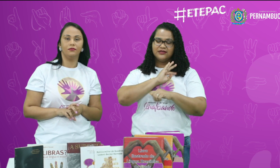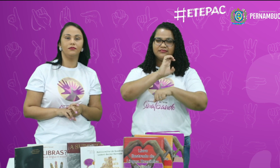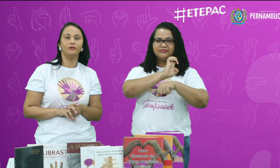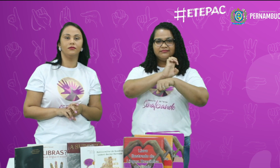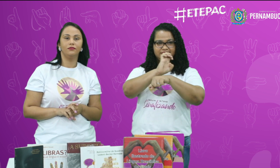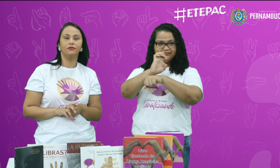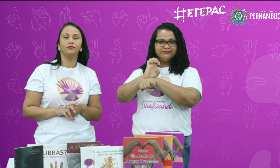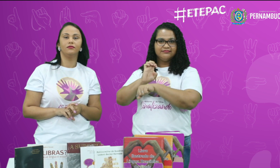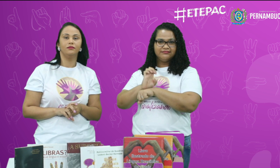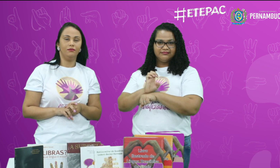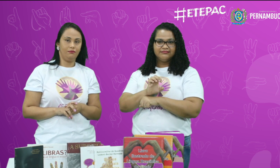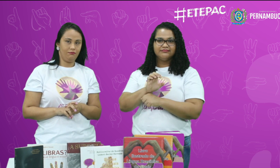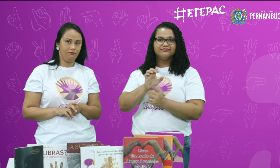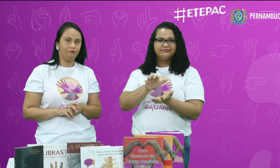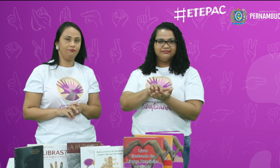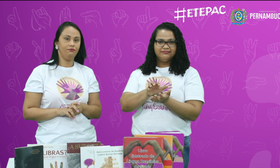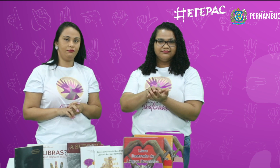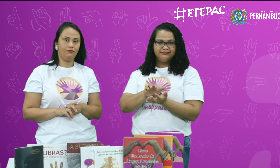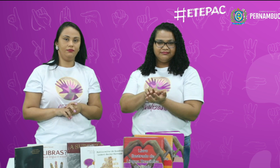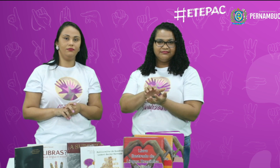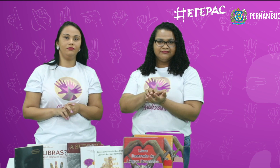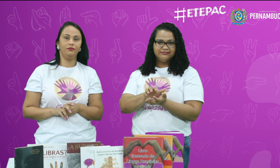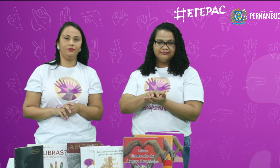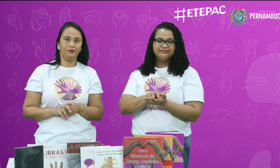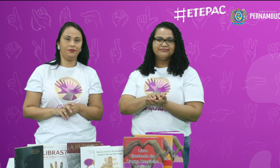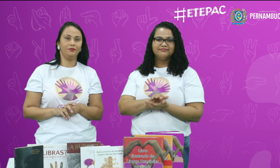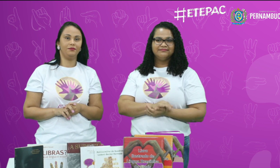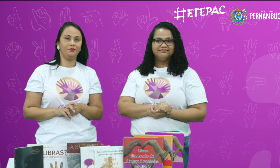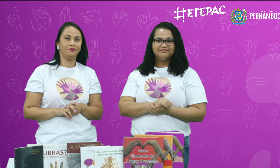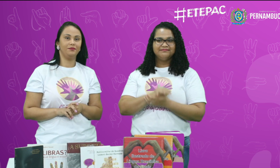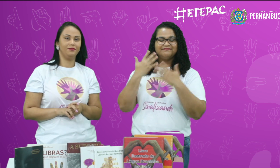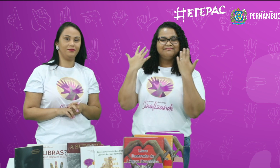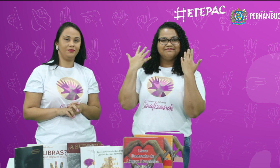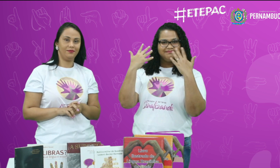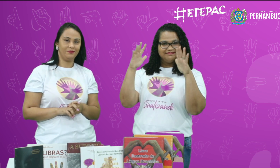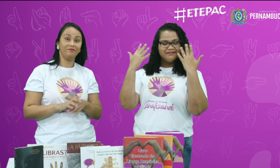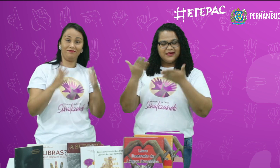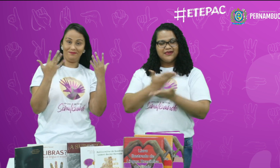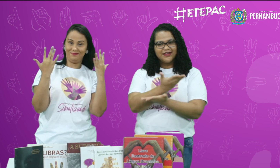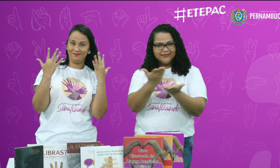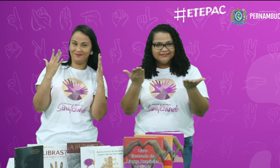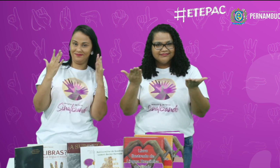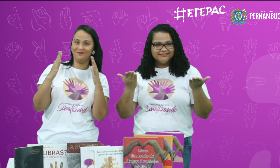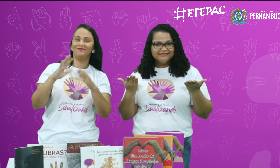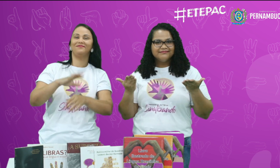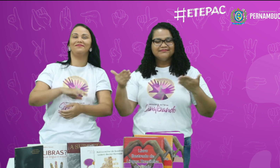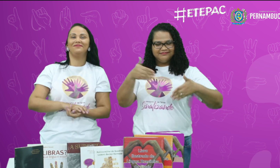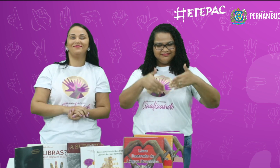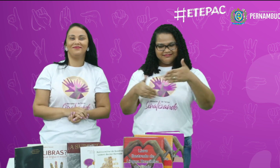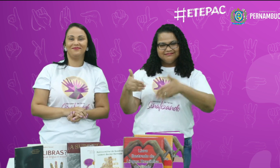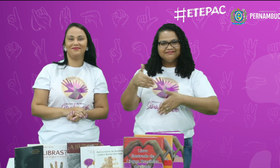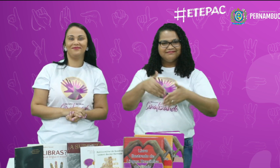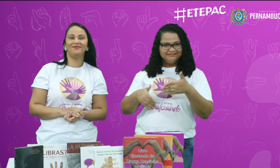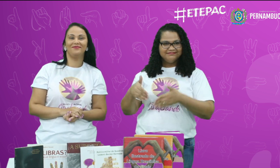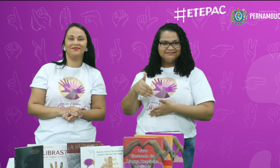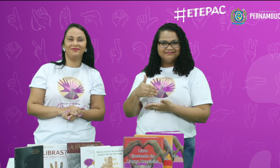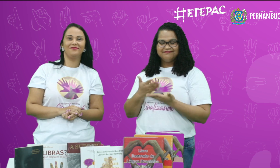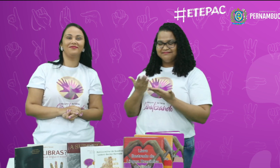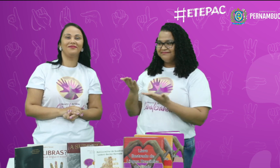técnicas do Estado de Pernambuco. Então, parabéns para todos vocês que estão participando